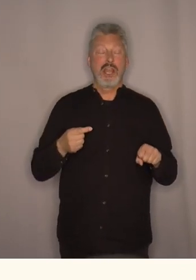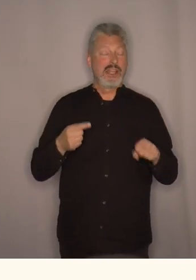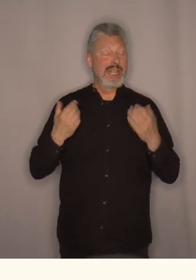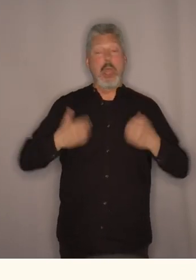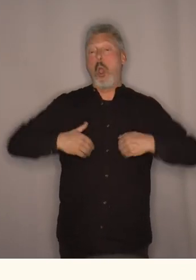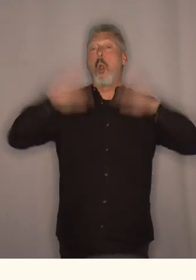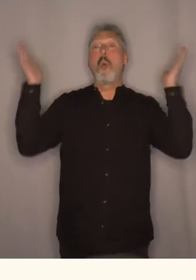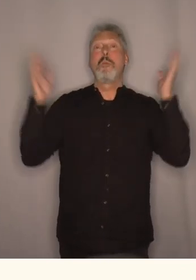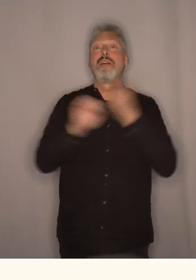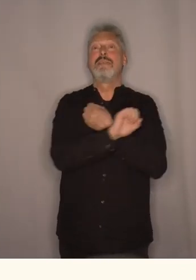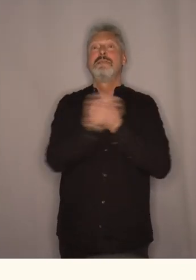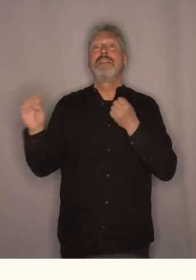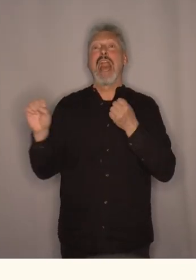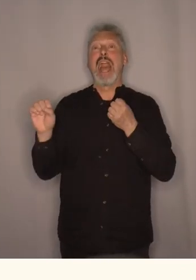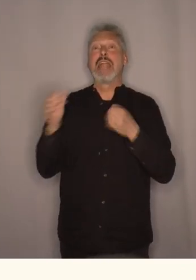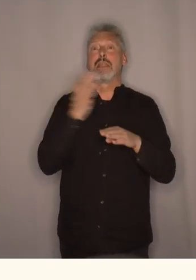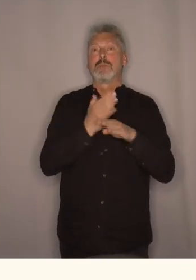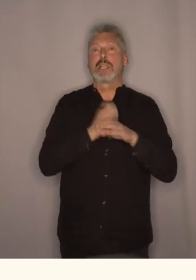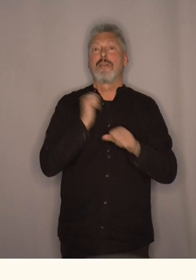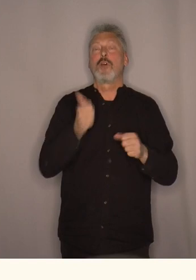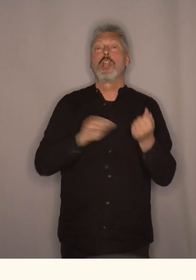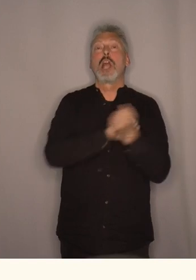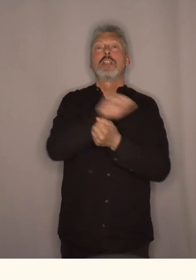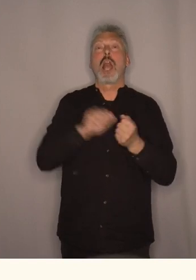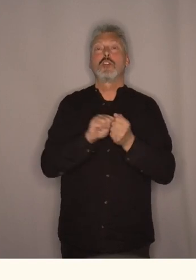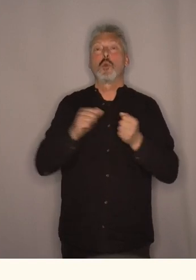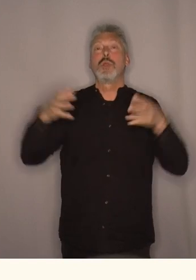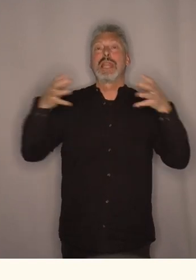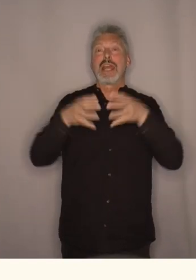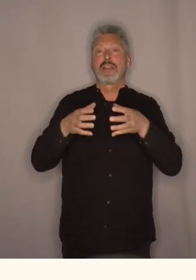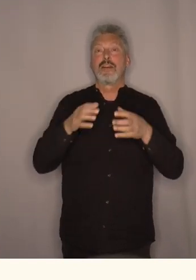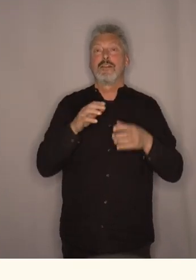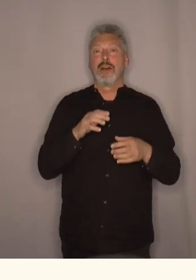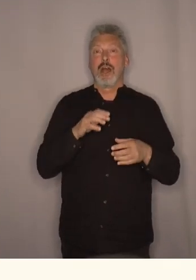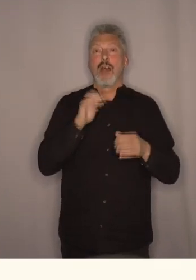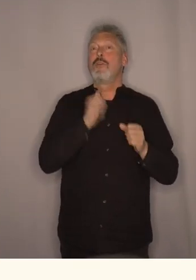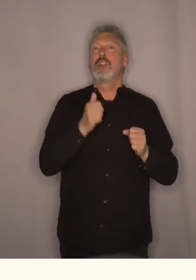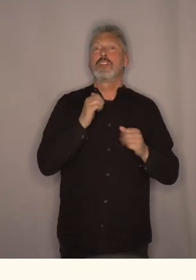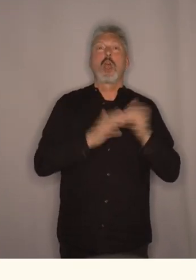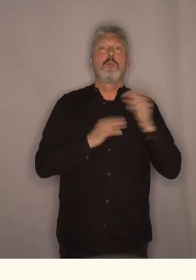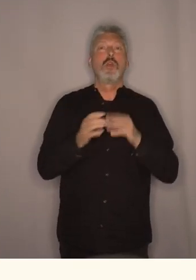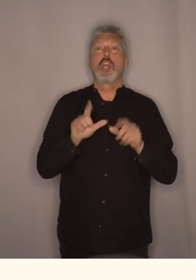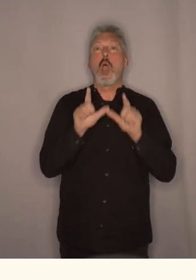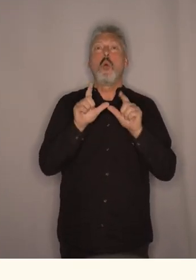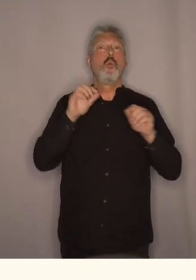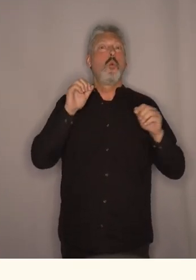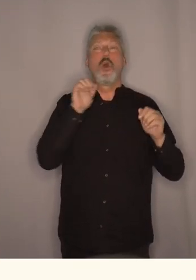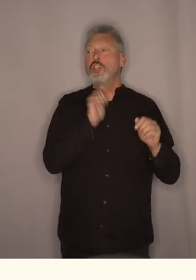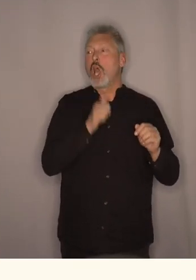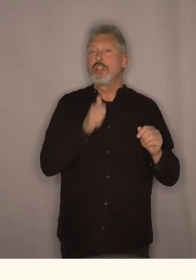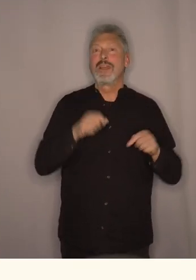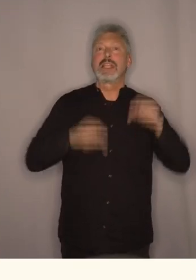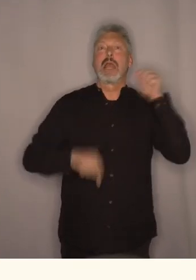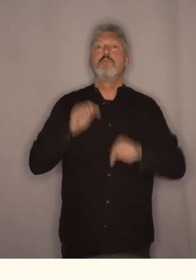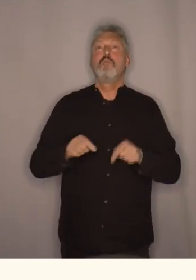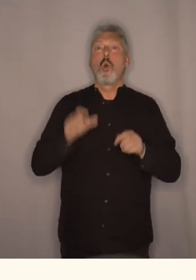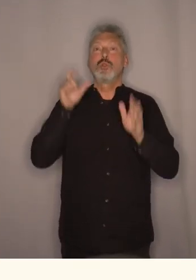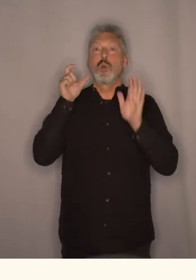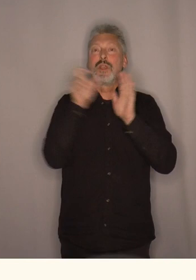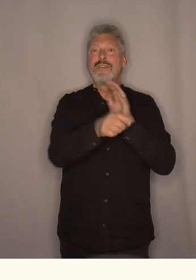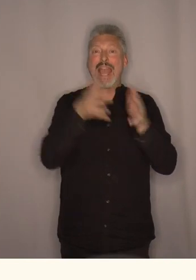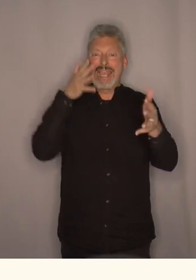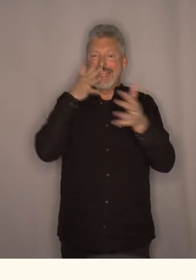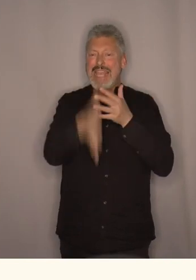vernebestemmelser for et naturreservat fordi de skal bygge en helt unødvendig motvei gjennom den